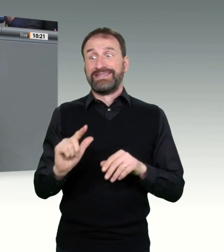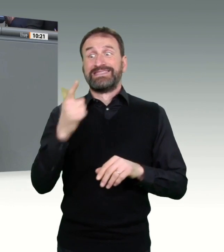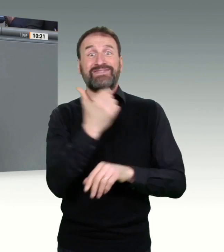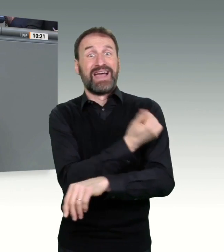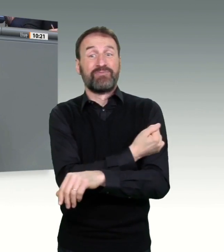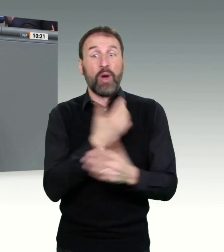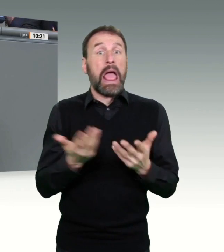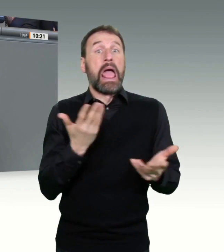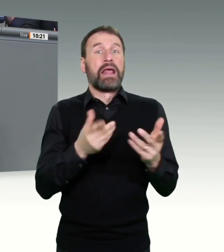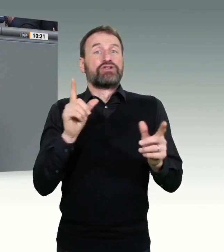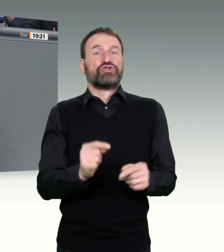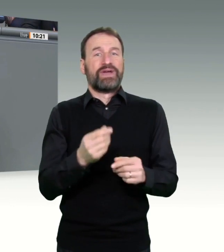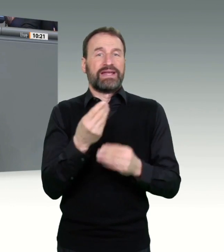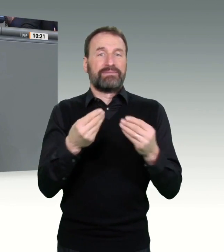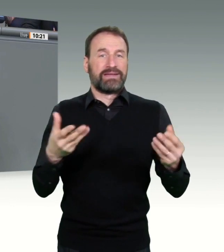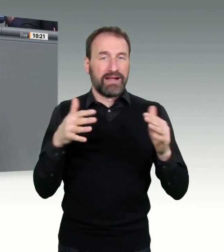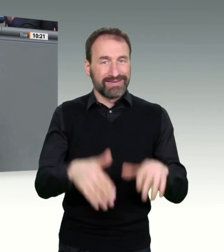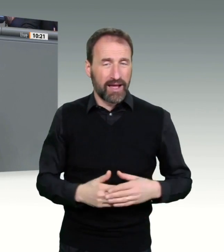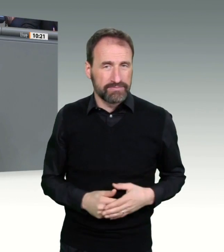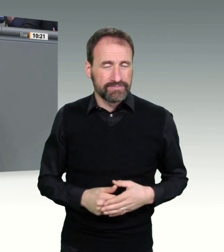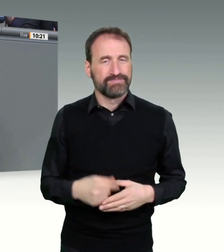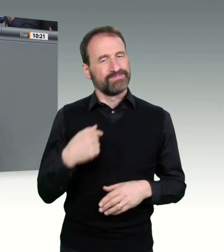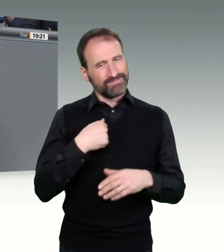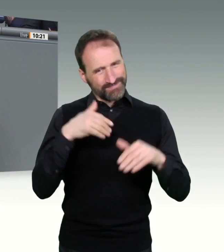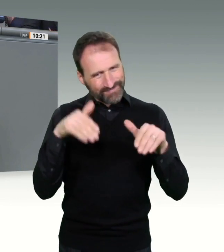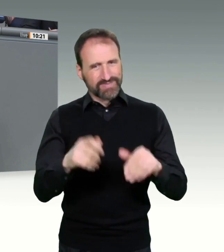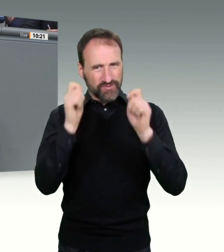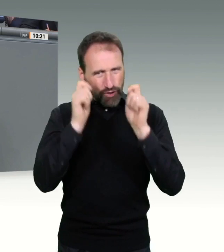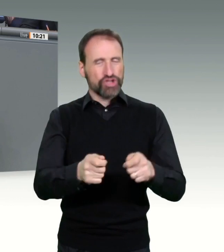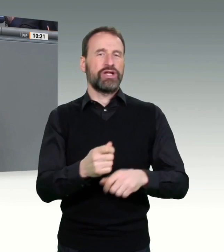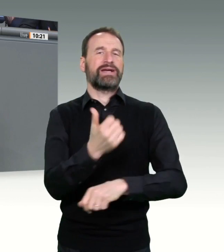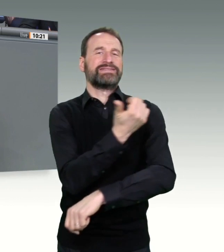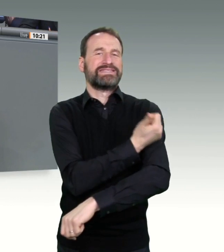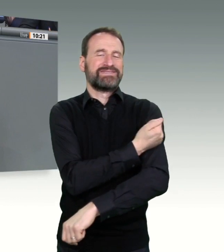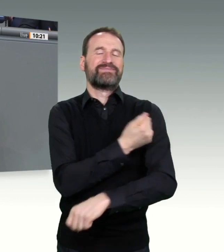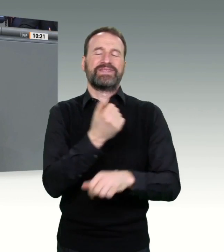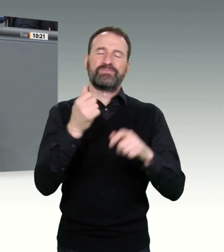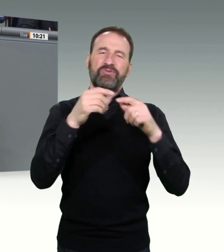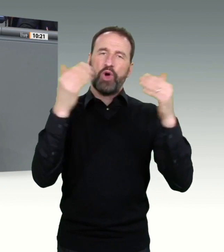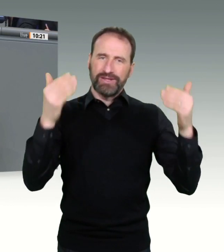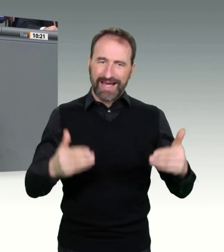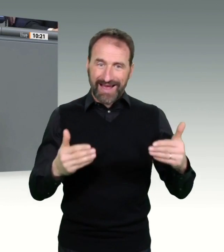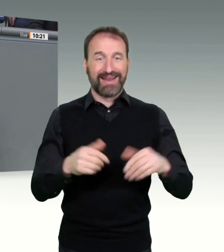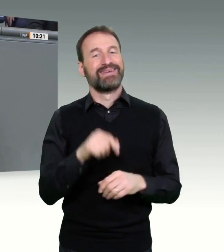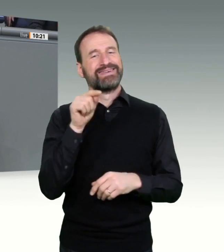verfügbaren Impfstoffe auf, steuert die Verteilung auf Impfzentren, auf mobile Teams, in die